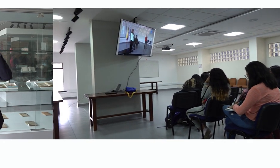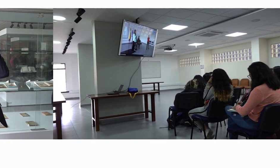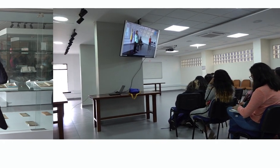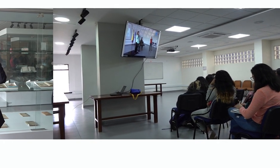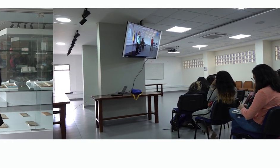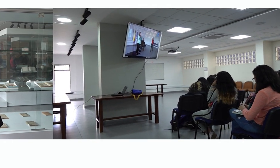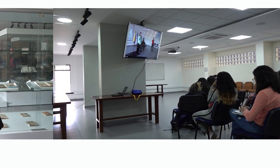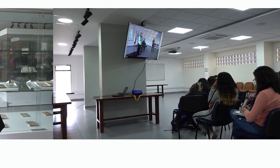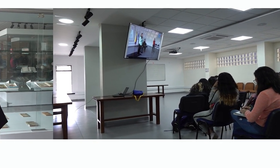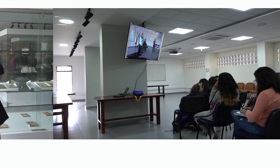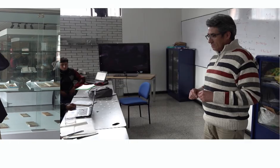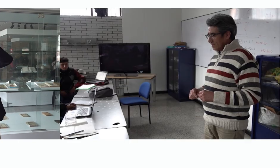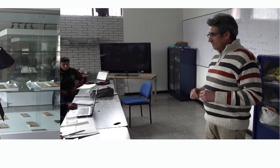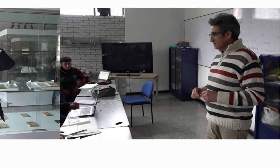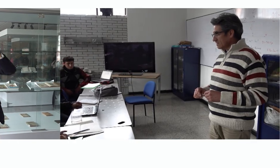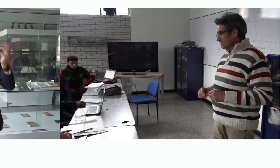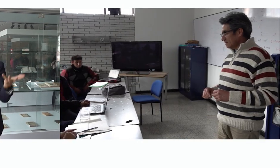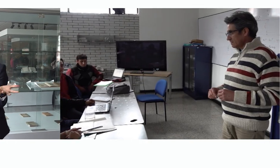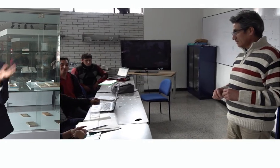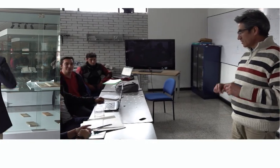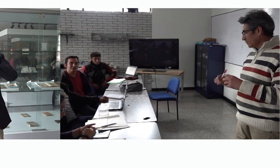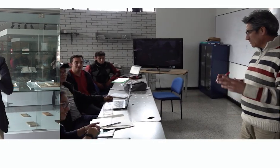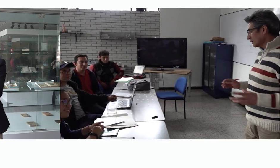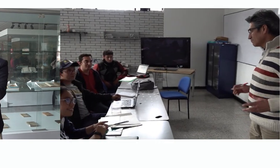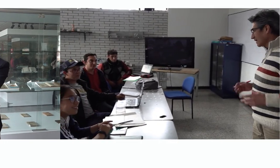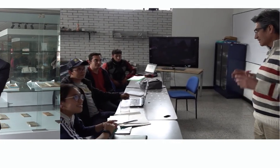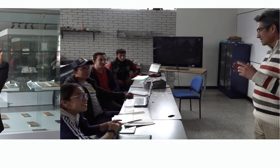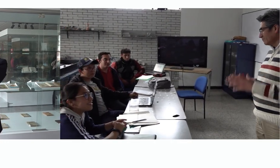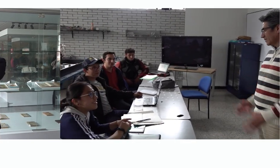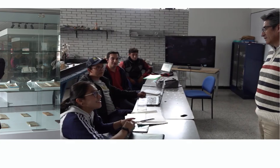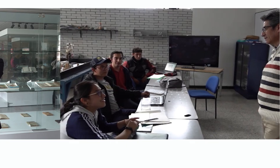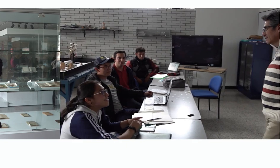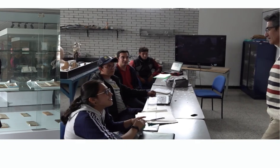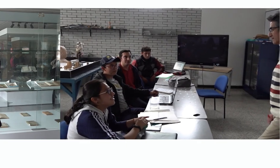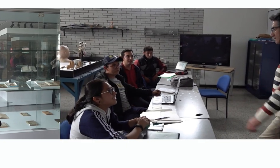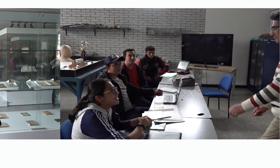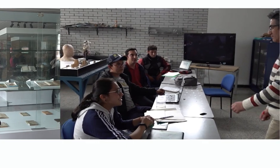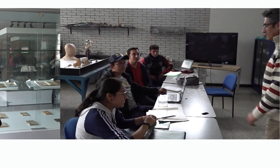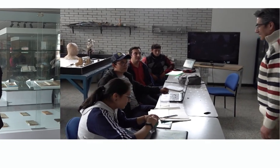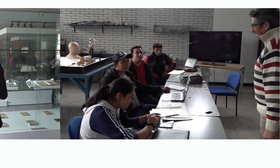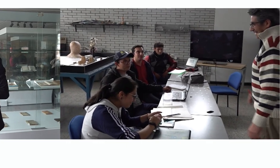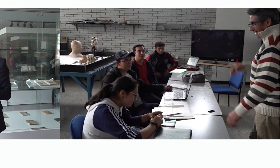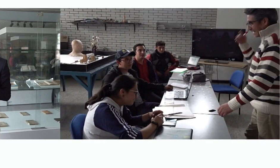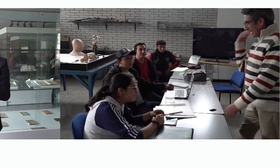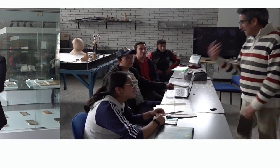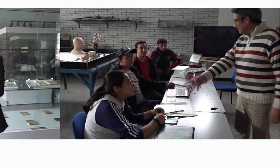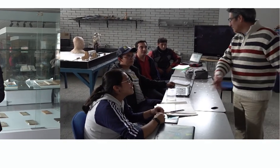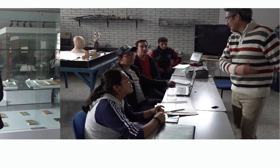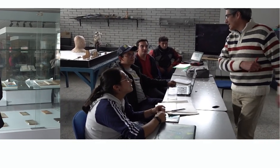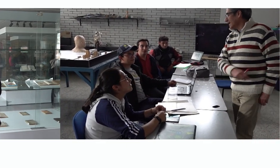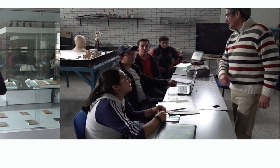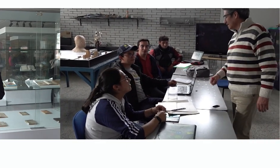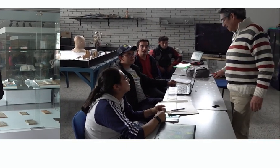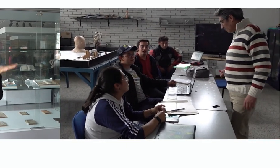Las personas deben cambiar a nivel social ese paradigma y empezar a comprender